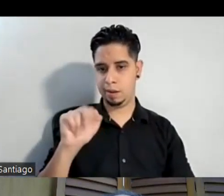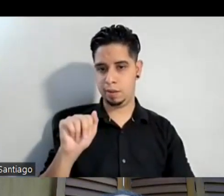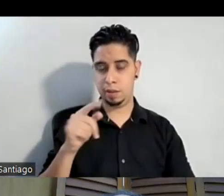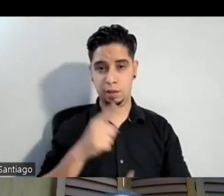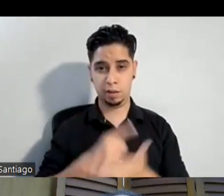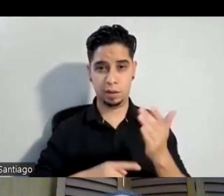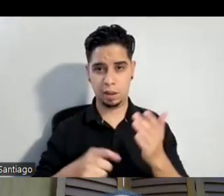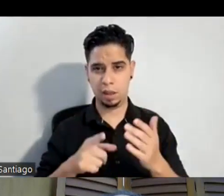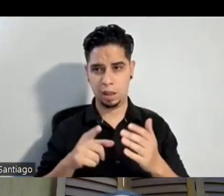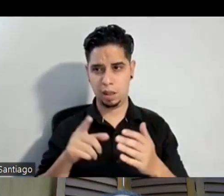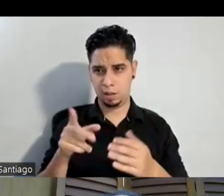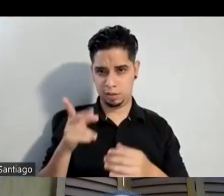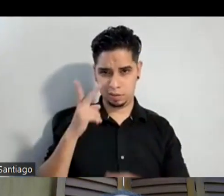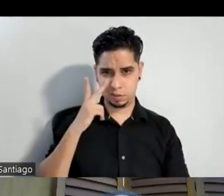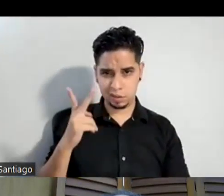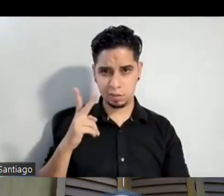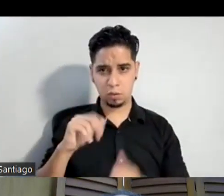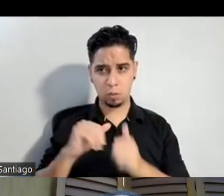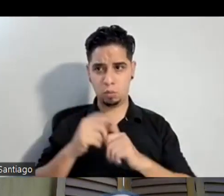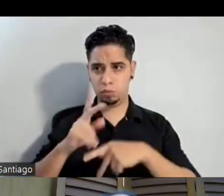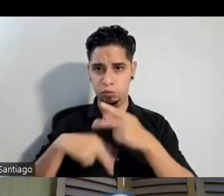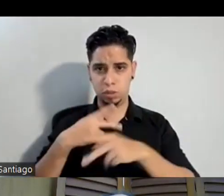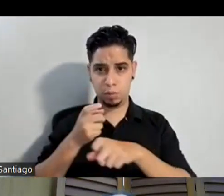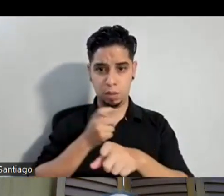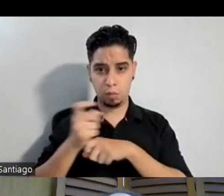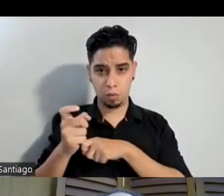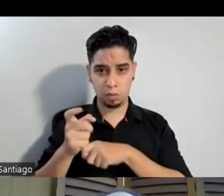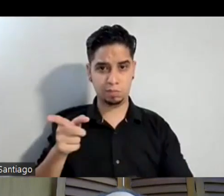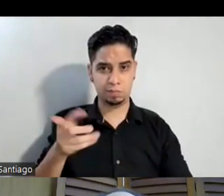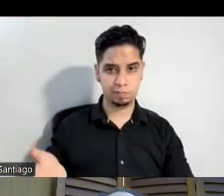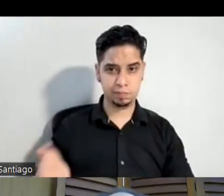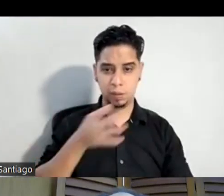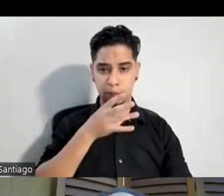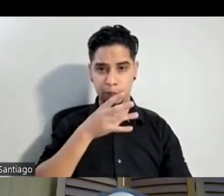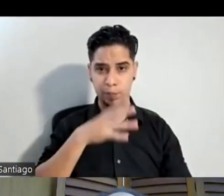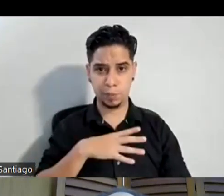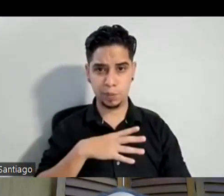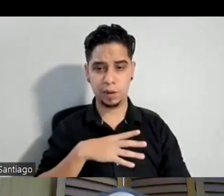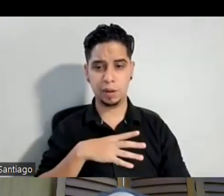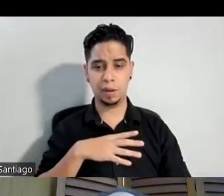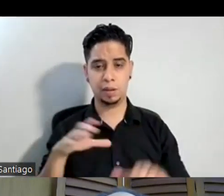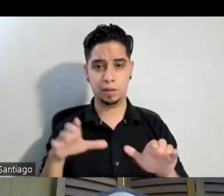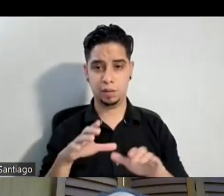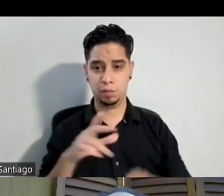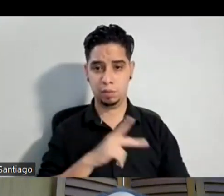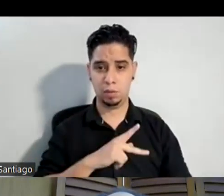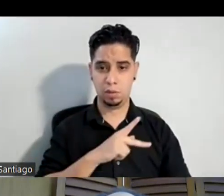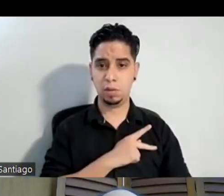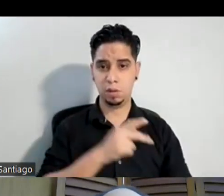malinterpretar o haber como un tipo de burla ver a esta mujer interpretando el personaje masculino ¿me escuchan? que se me